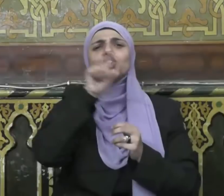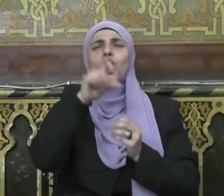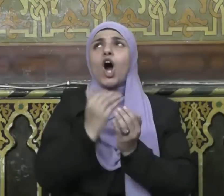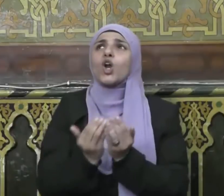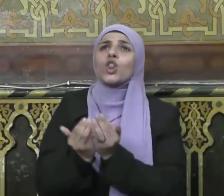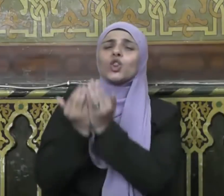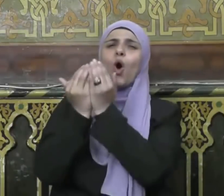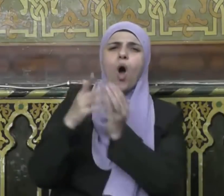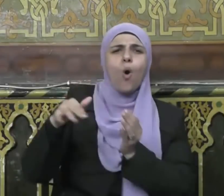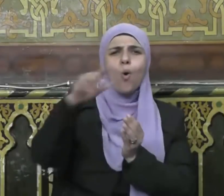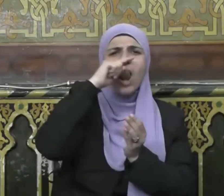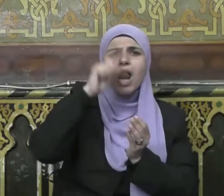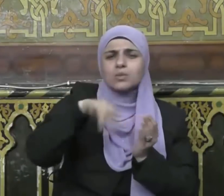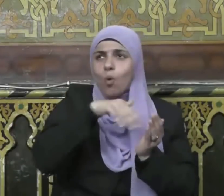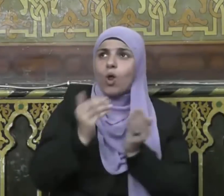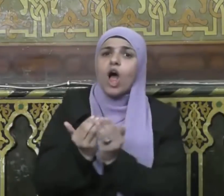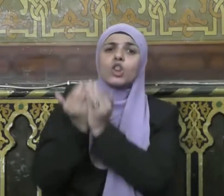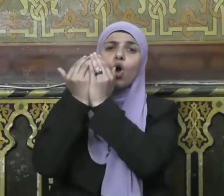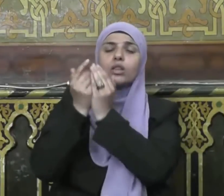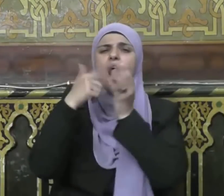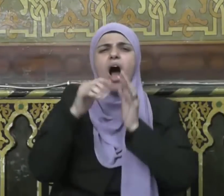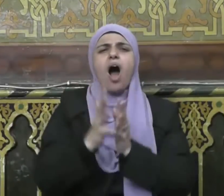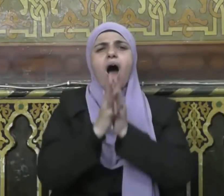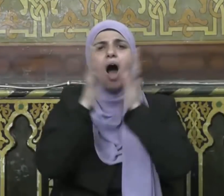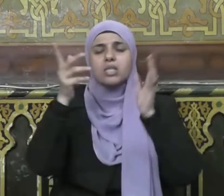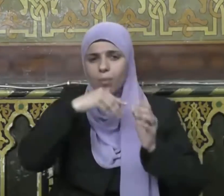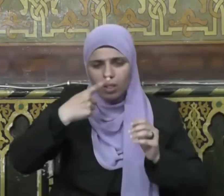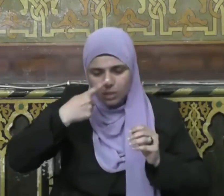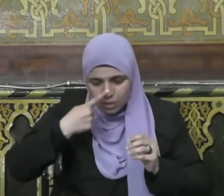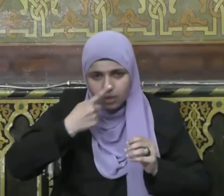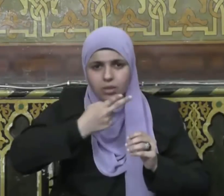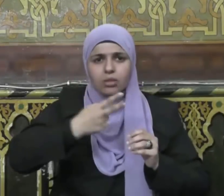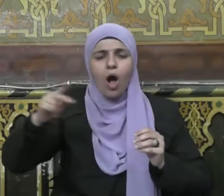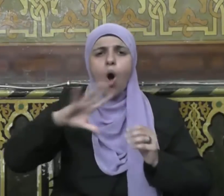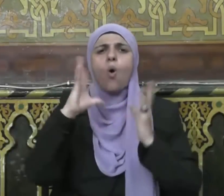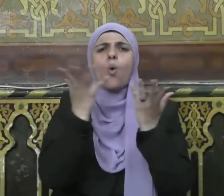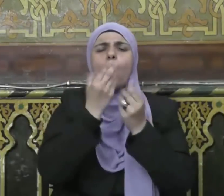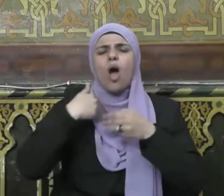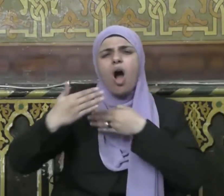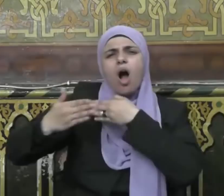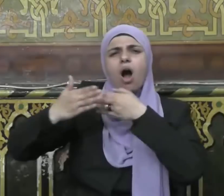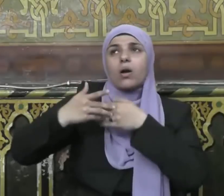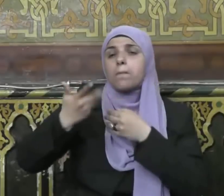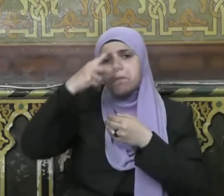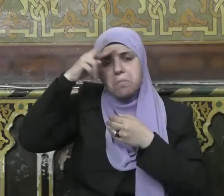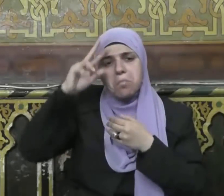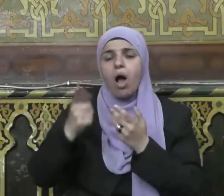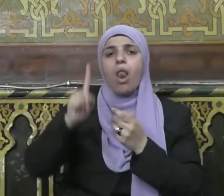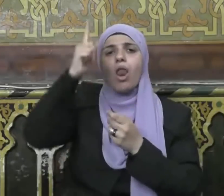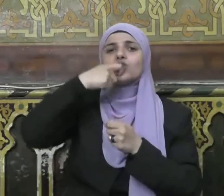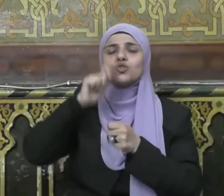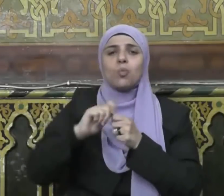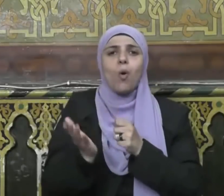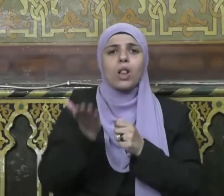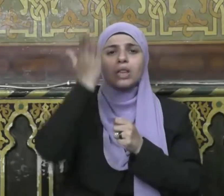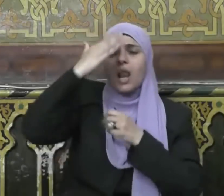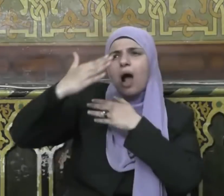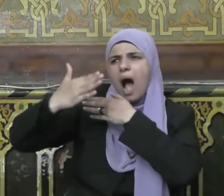كتوسطت آيات الصيام حيث يقول الحق سبحانه وإذا سألك عبادي عني